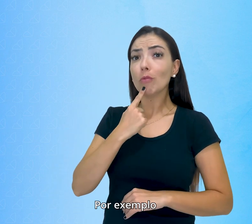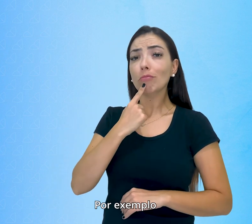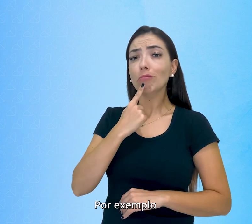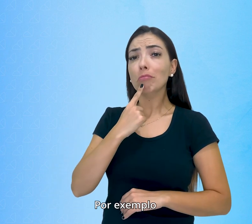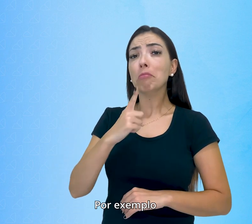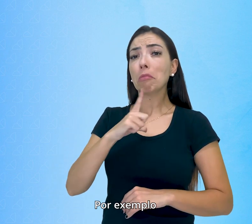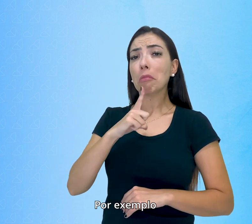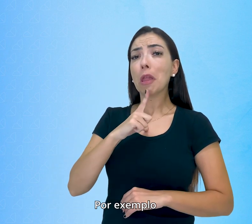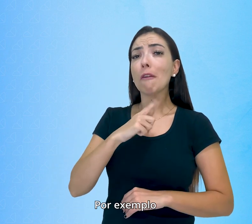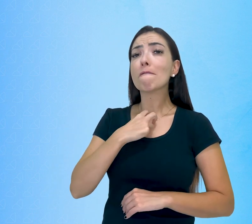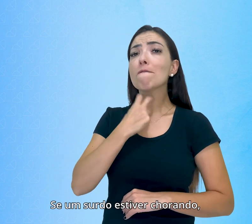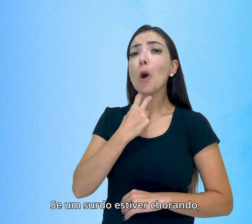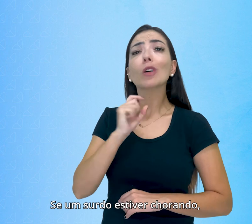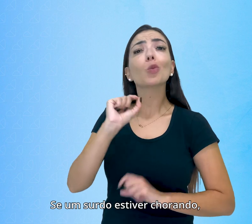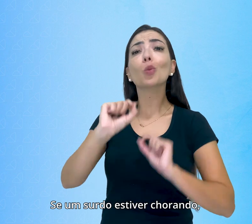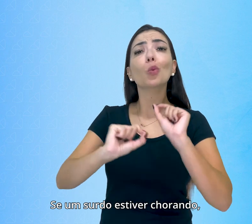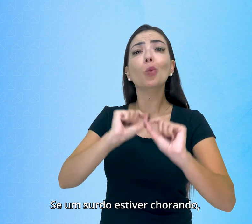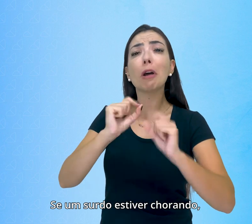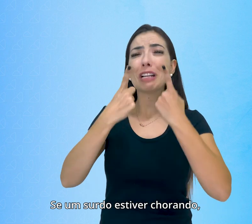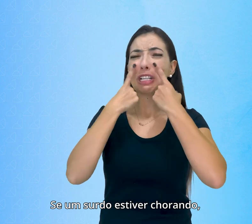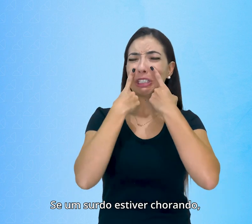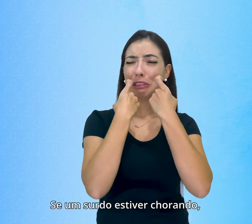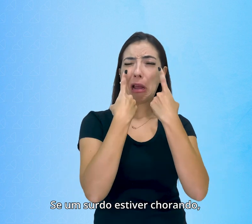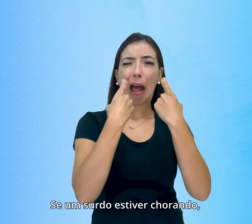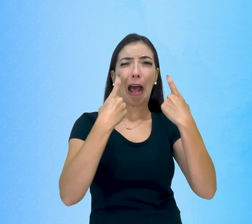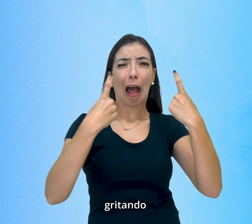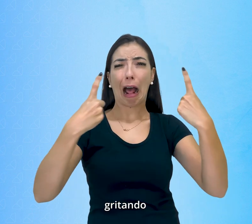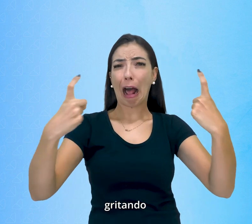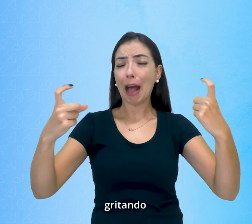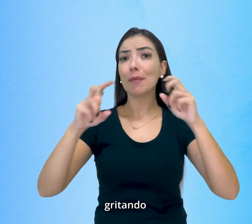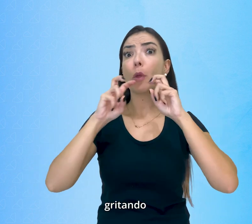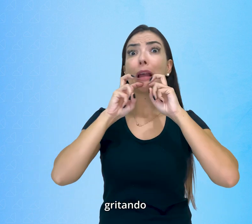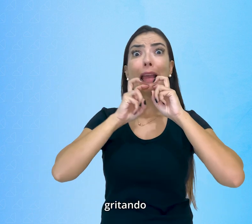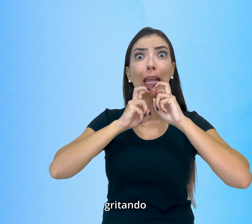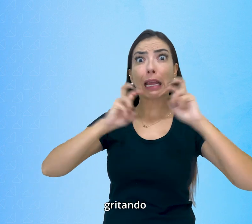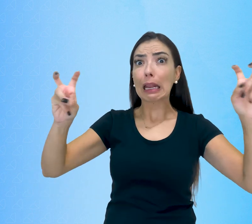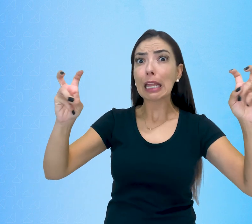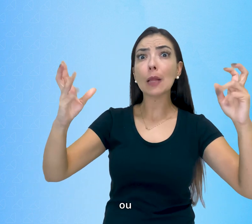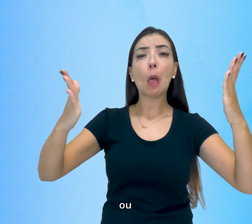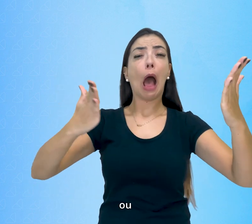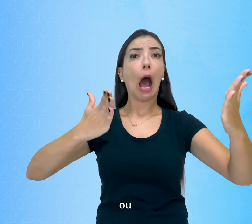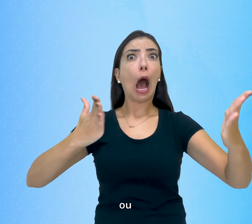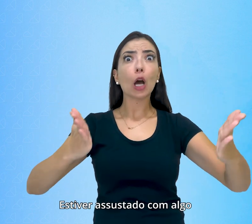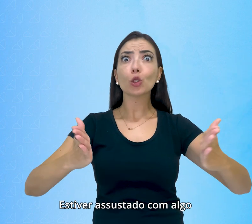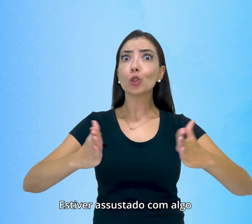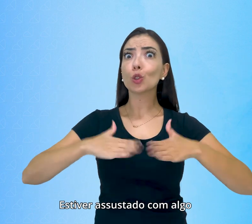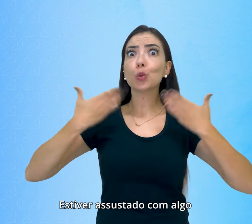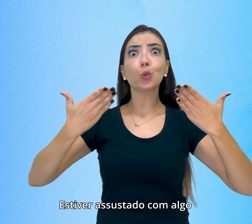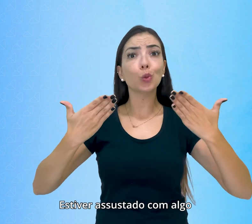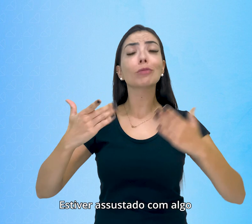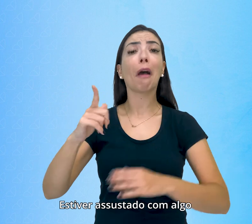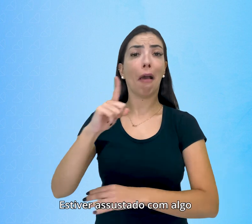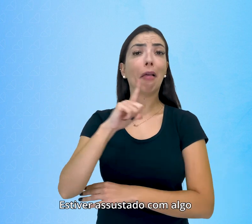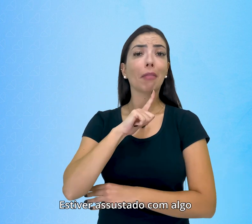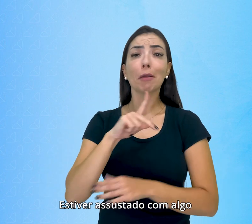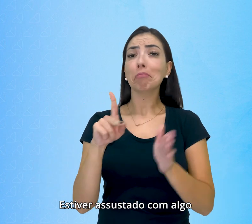exemplo, se um surdo estiver chorando, gritando ou tiver se assustado com algo,